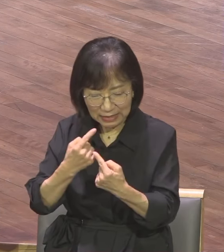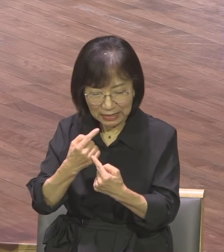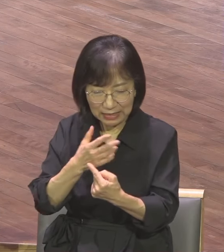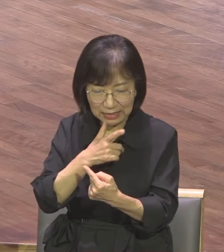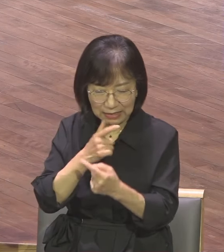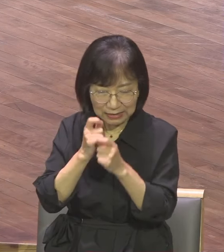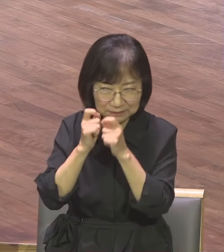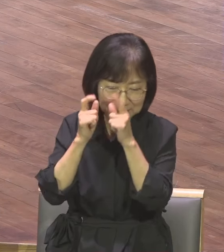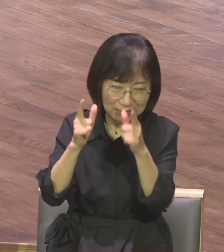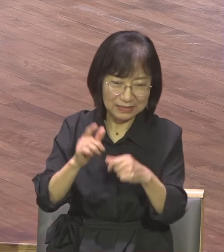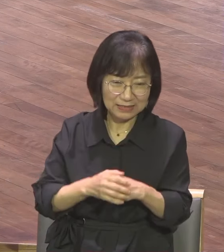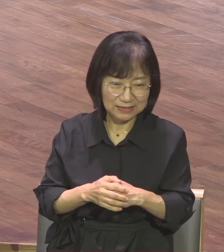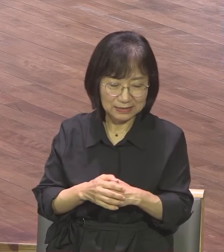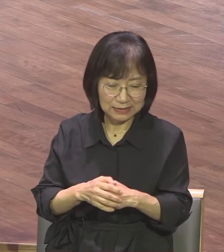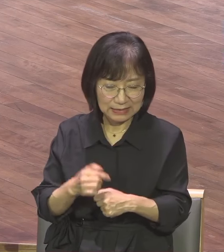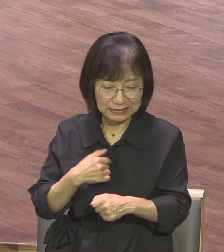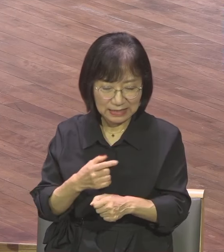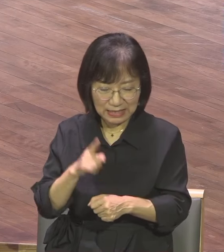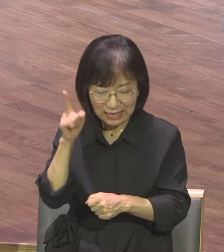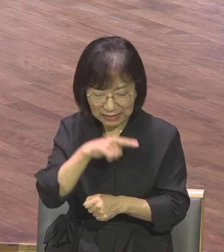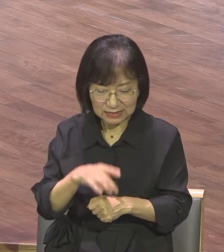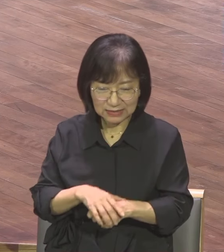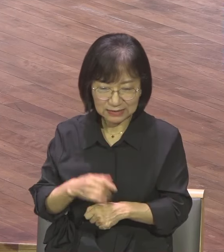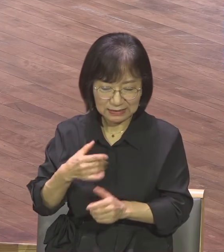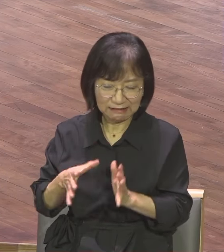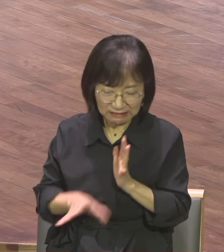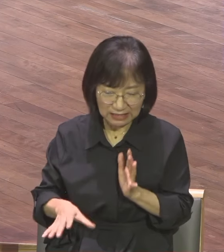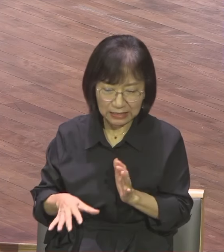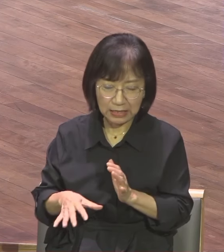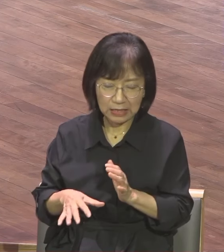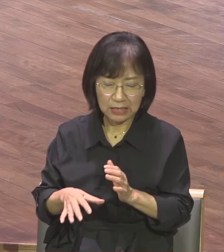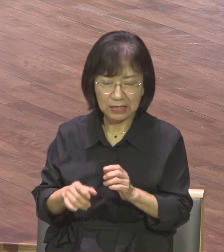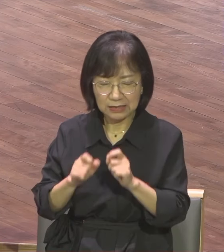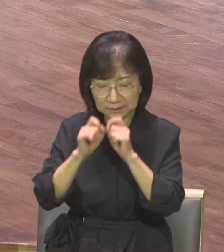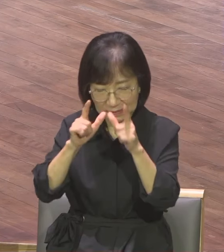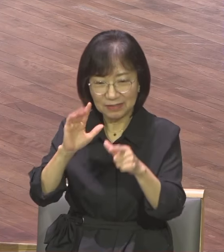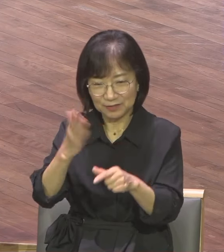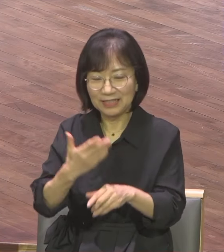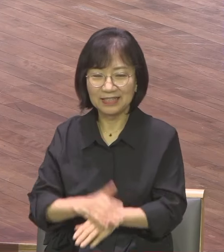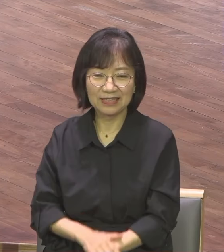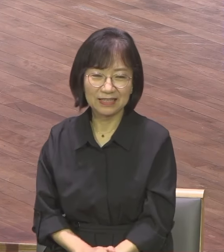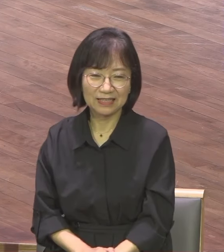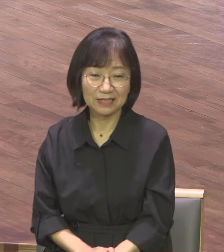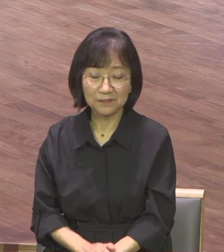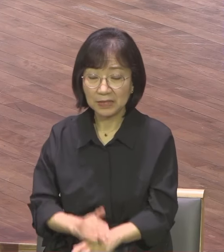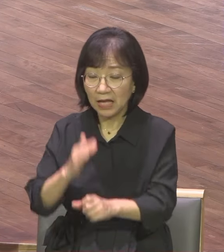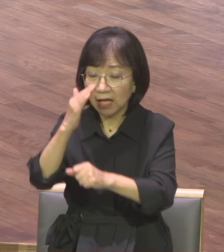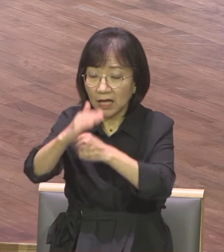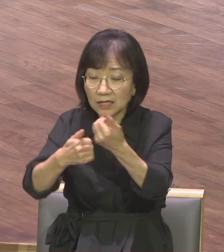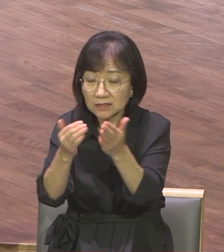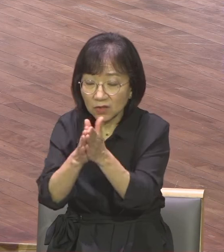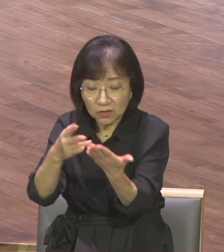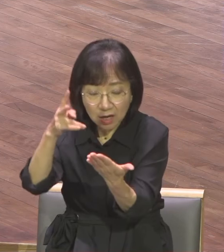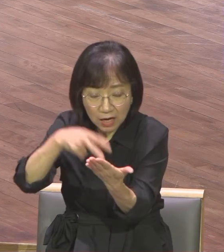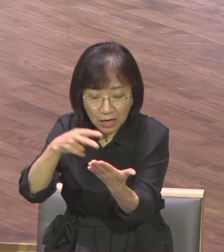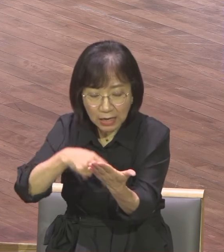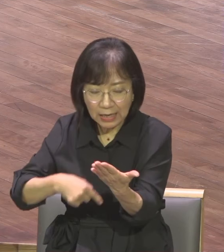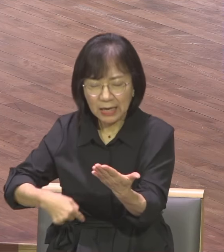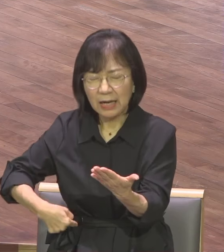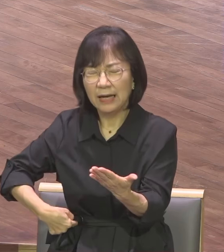보이고 내 완악함이 보이고 정말 성경이 나를 책망하는구나 성경이 나를